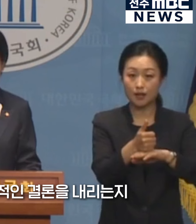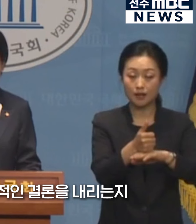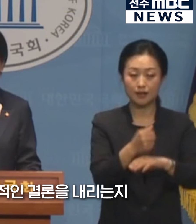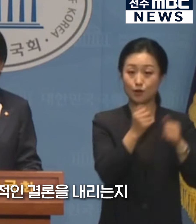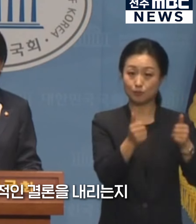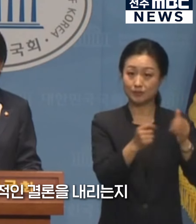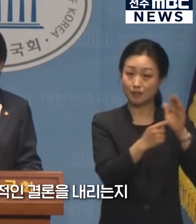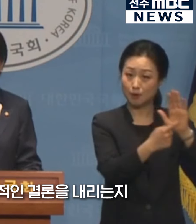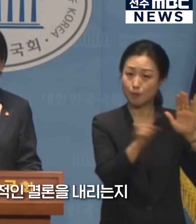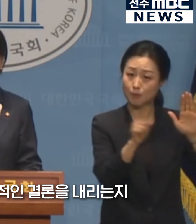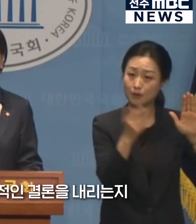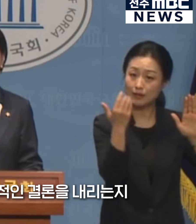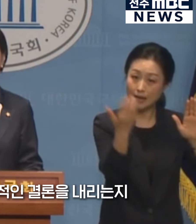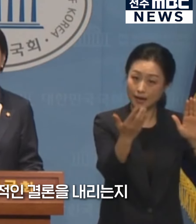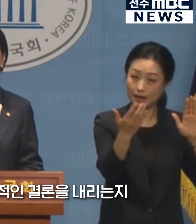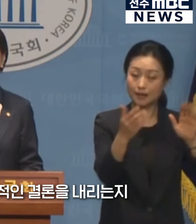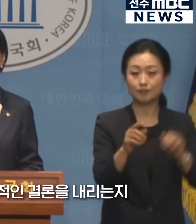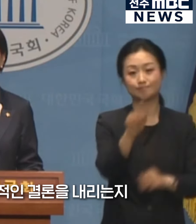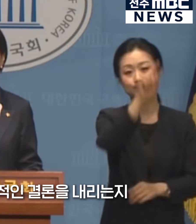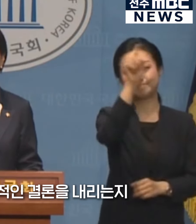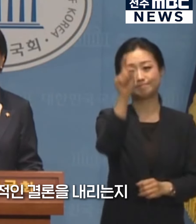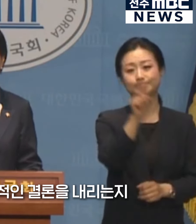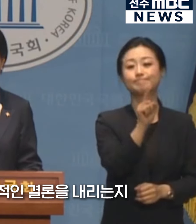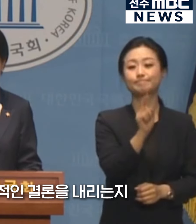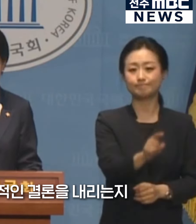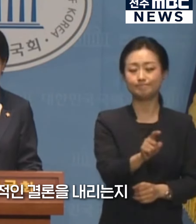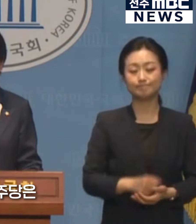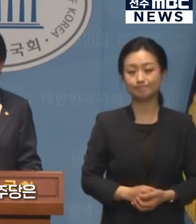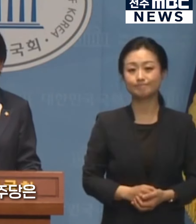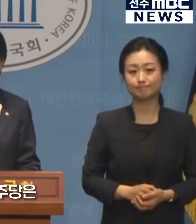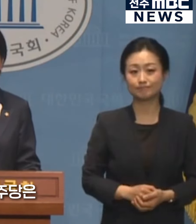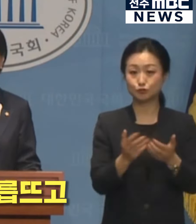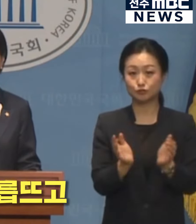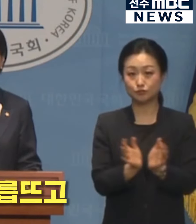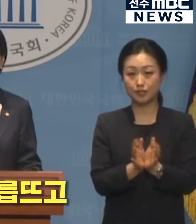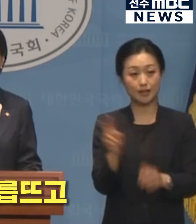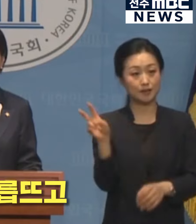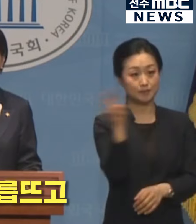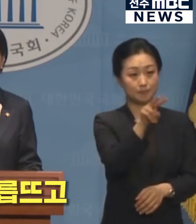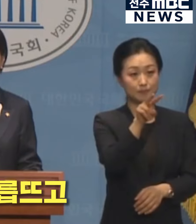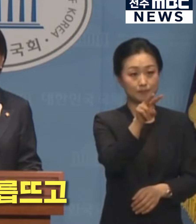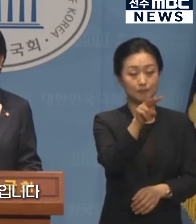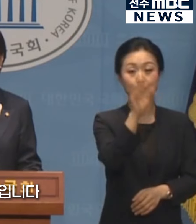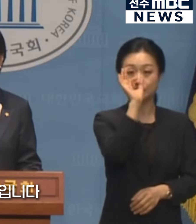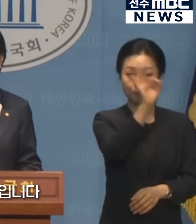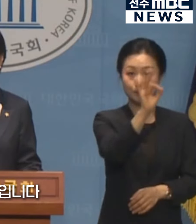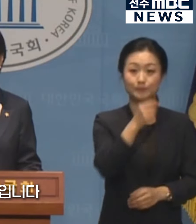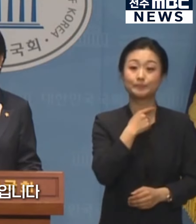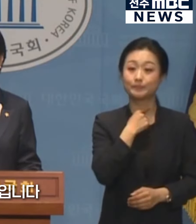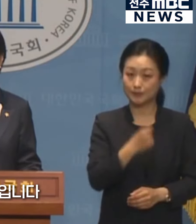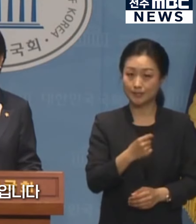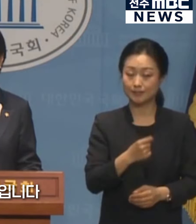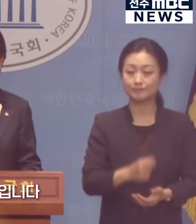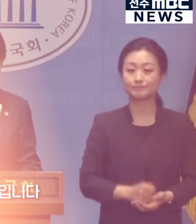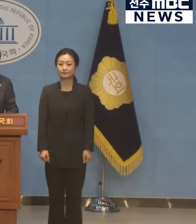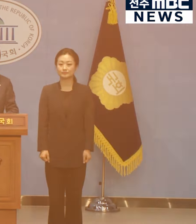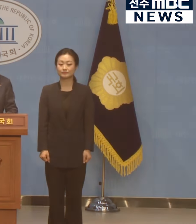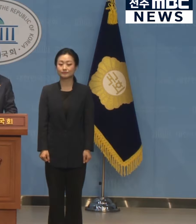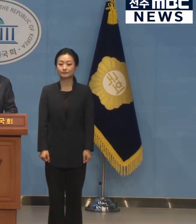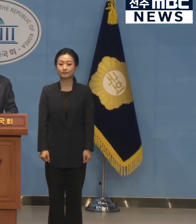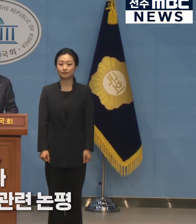검찰이 앞으로 어떤 최종적인 결론을 내리는지 민주당은 두 눈 부럽두고 지켜볼 것입니다.